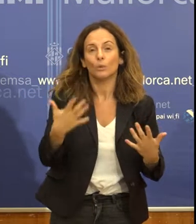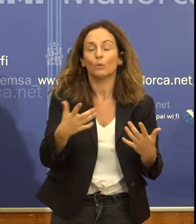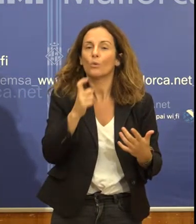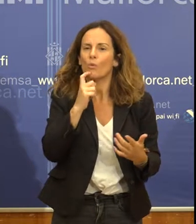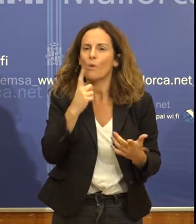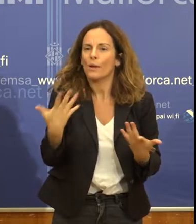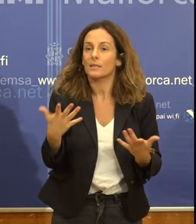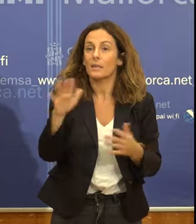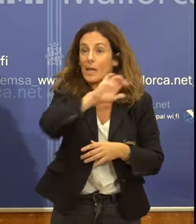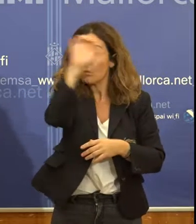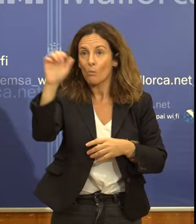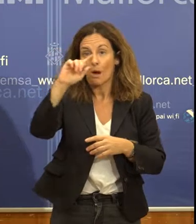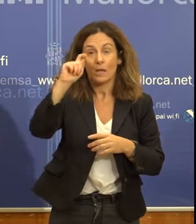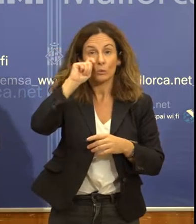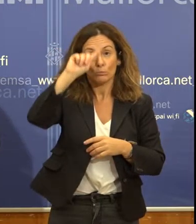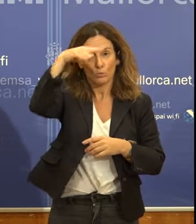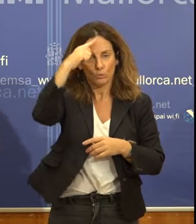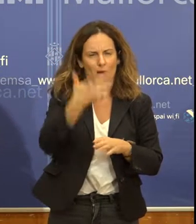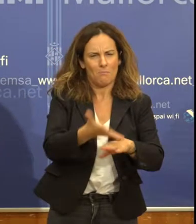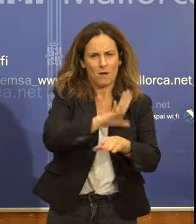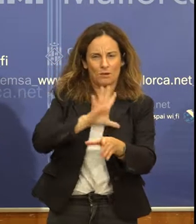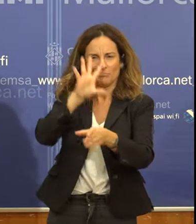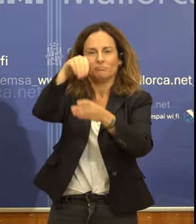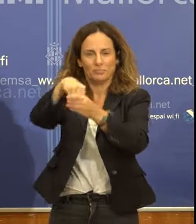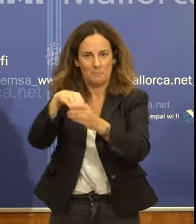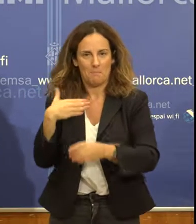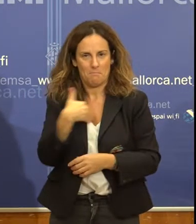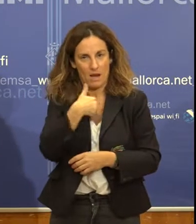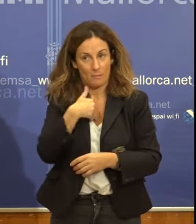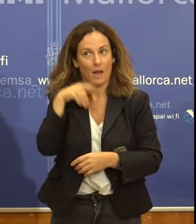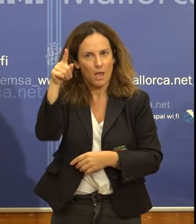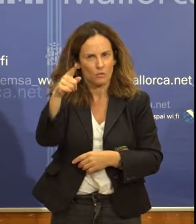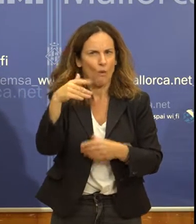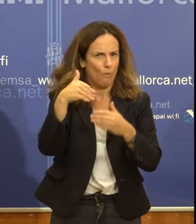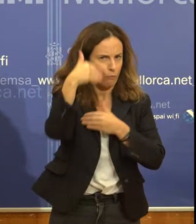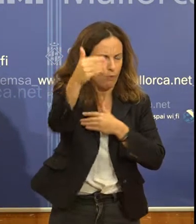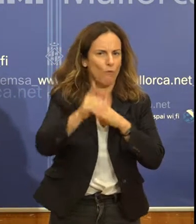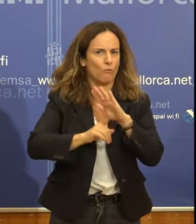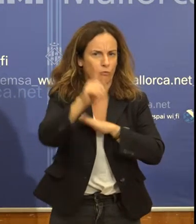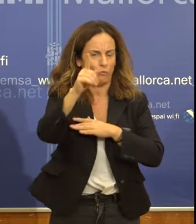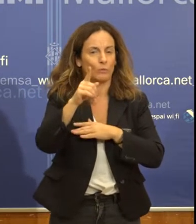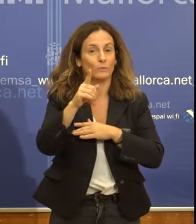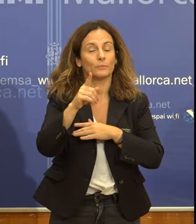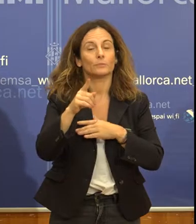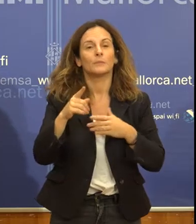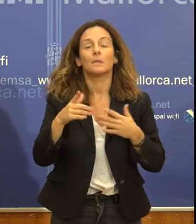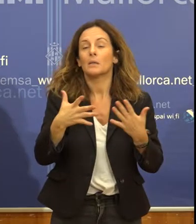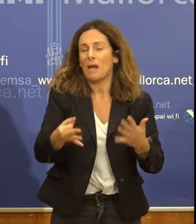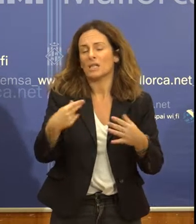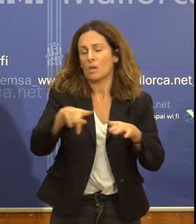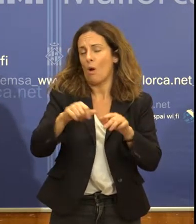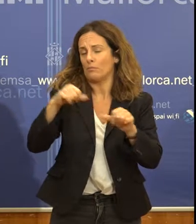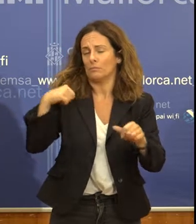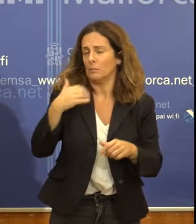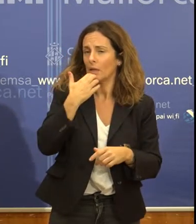que és un dels segments amb major projecció de futur. A més, com ja ho vam fer a Fitú i a Cidre, recent i també,